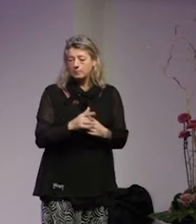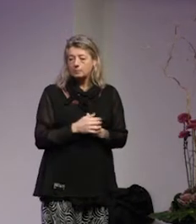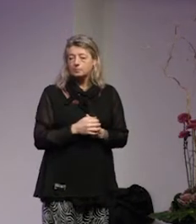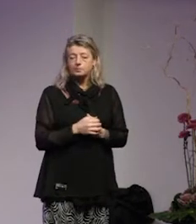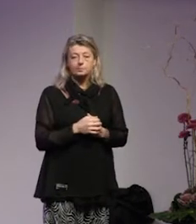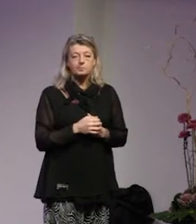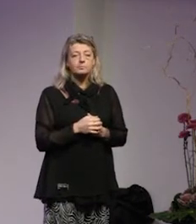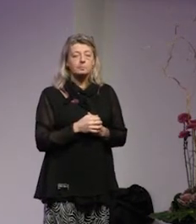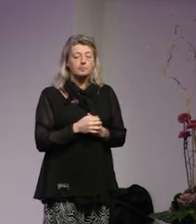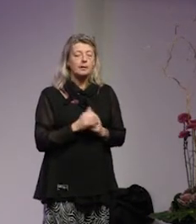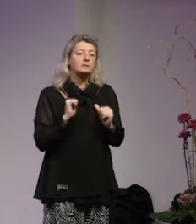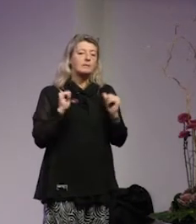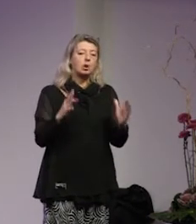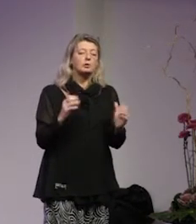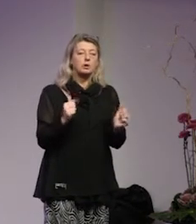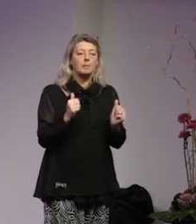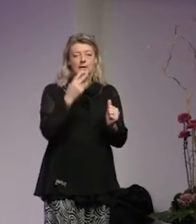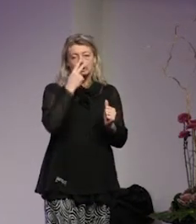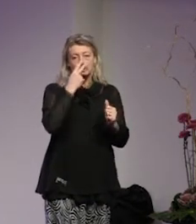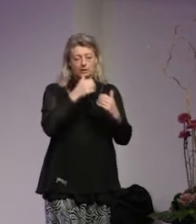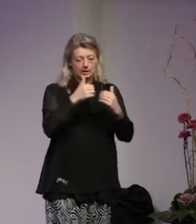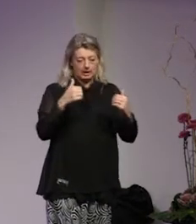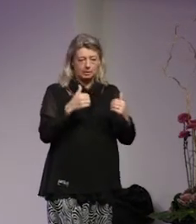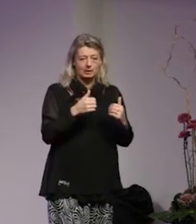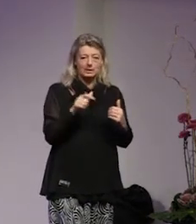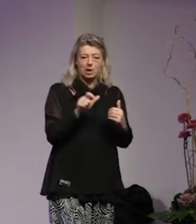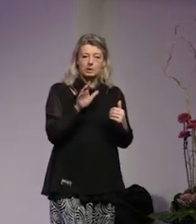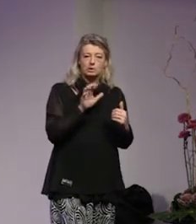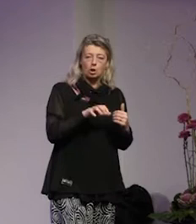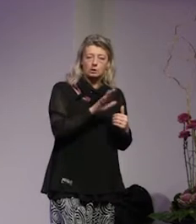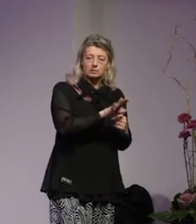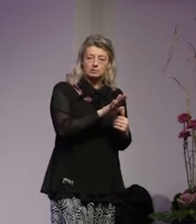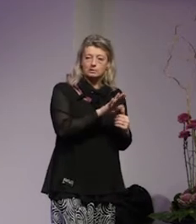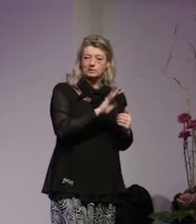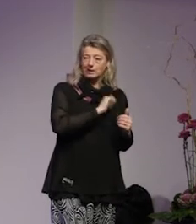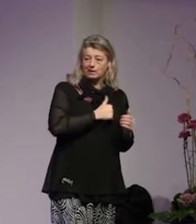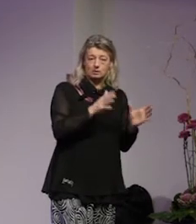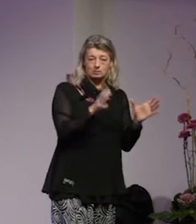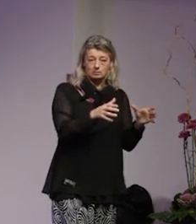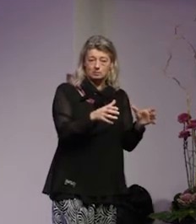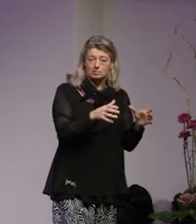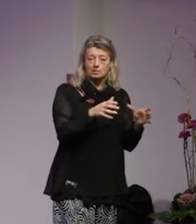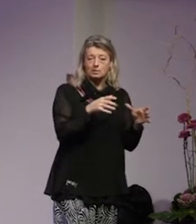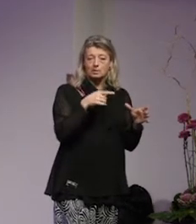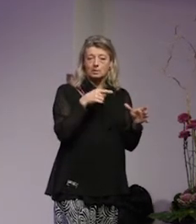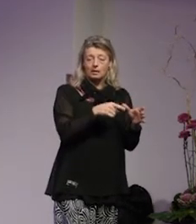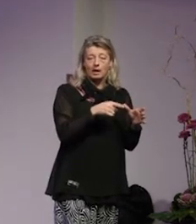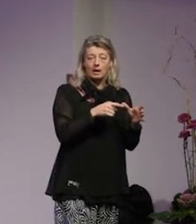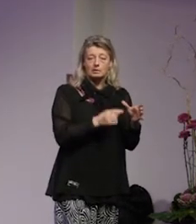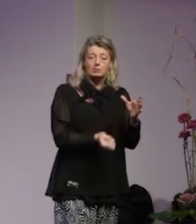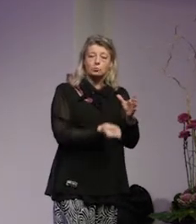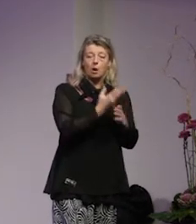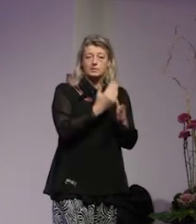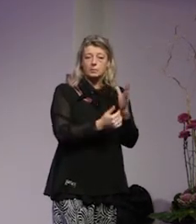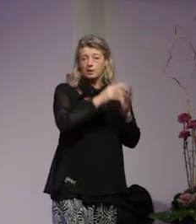här ska man naturligtvis också skilja mellan den islamiska staten i sig som ni vet var en skapelse